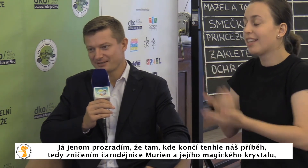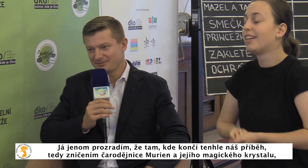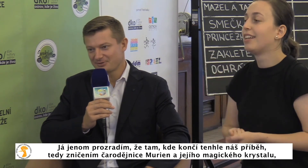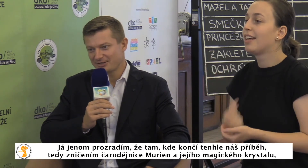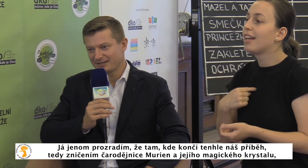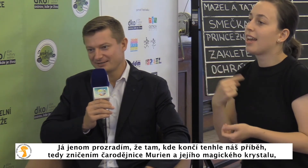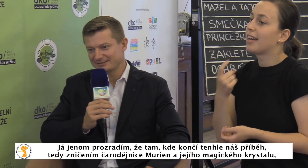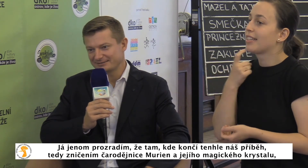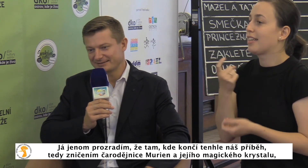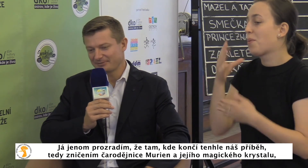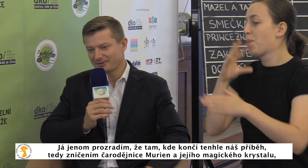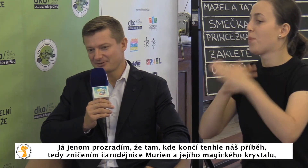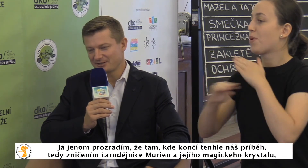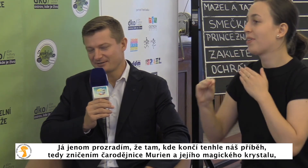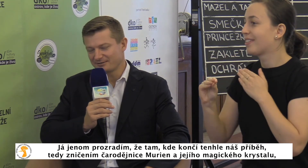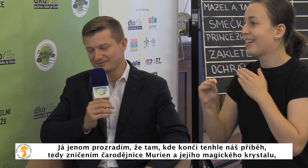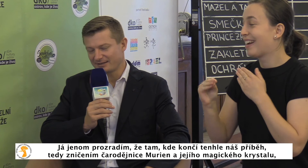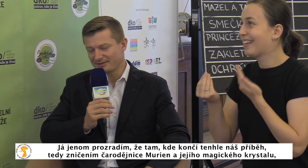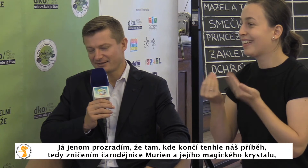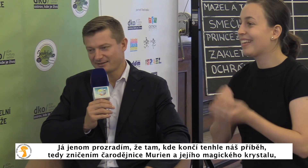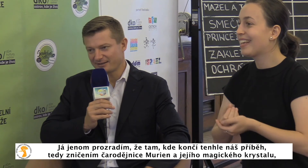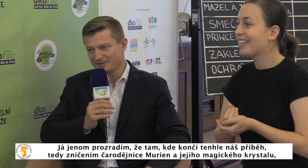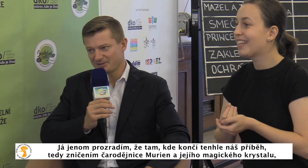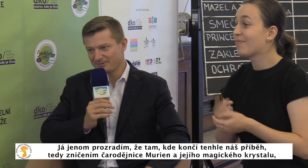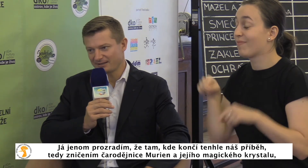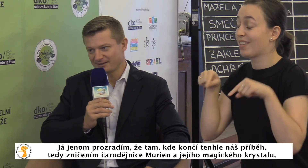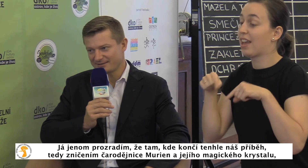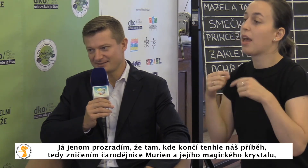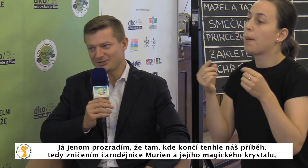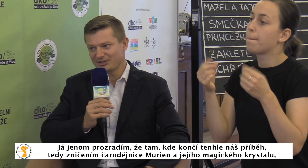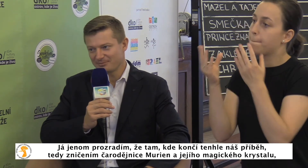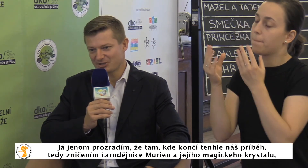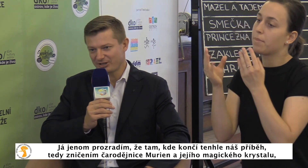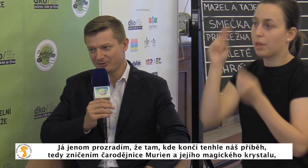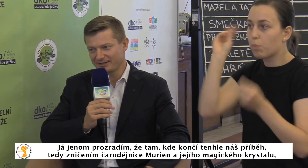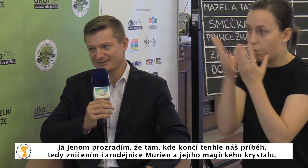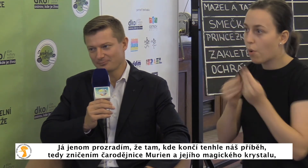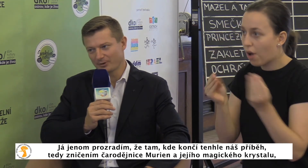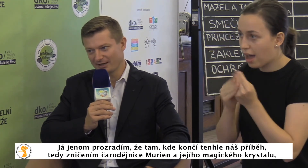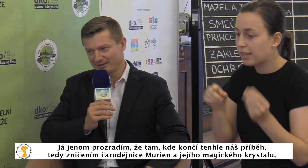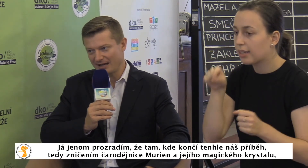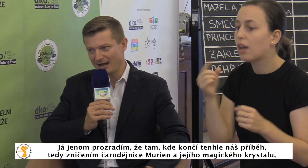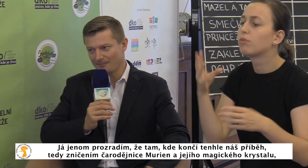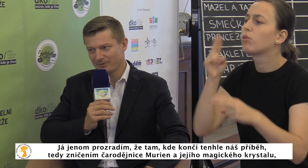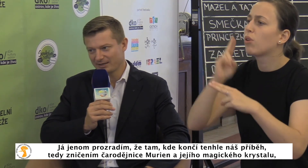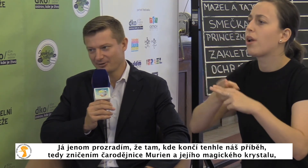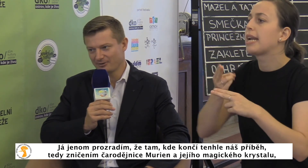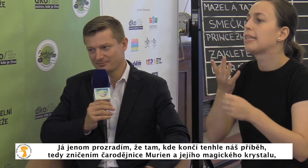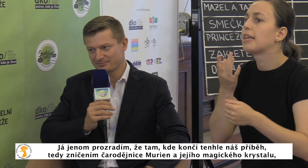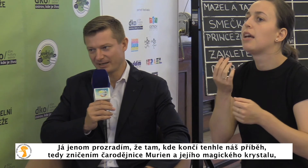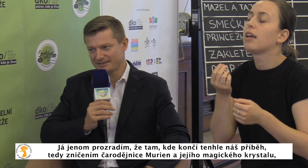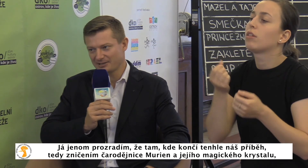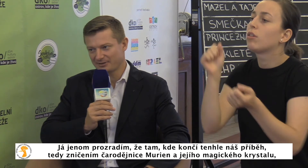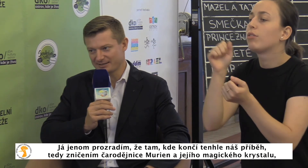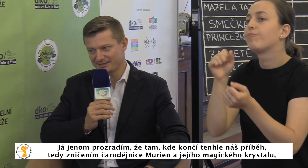prozradím, že tam, končí ten náš příběh, tedy s zničením čarudejnice Murien a jejího